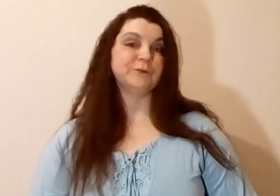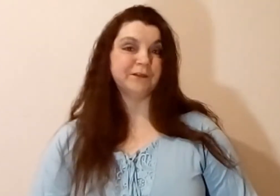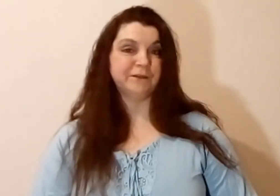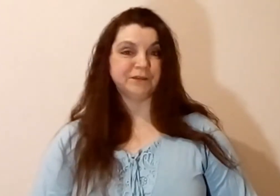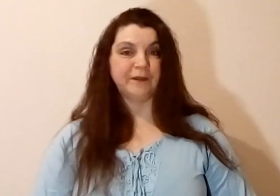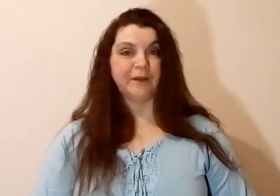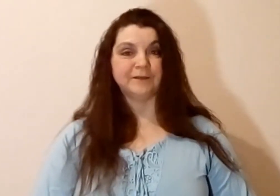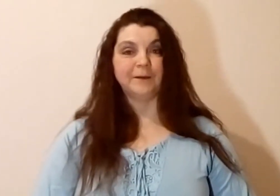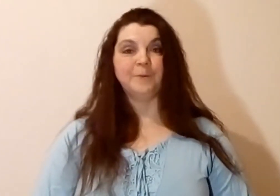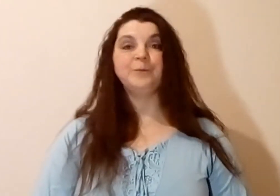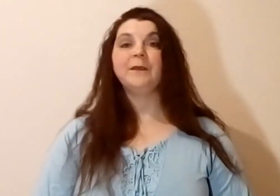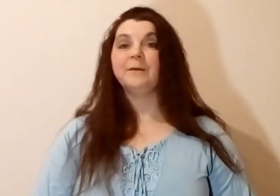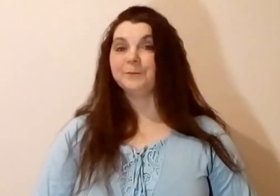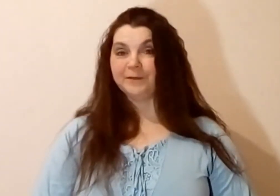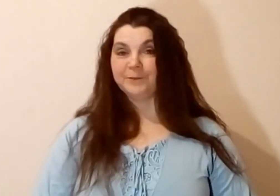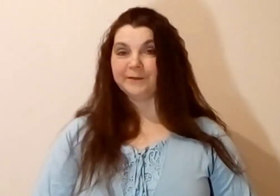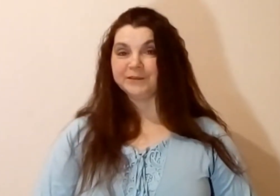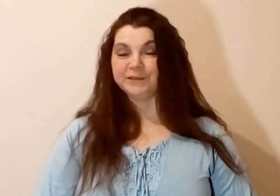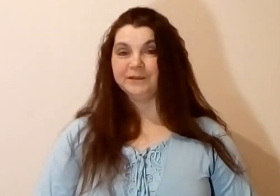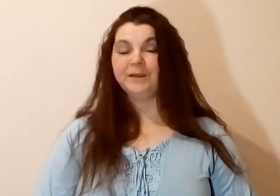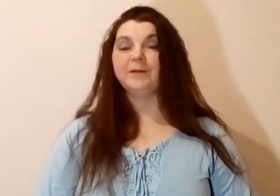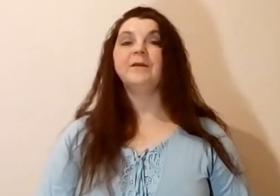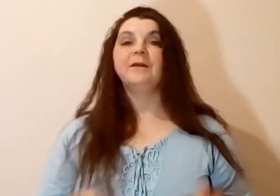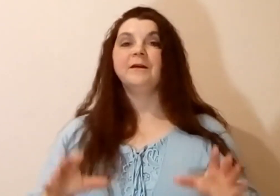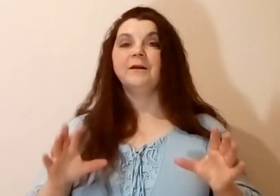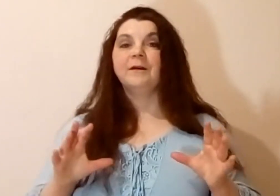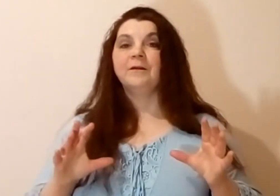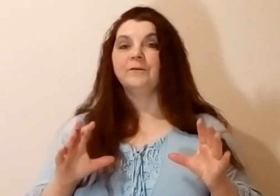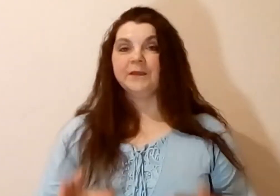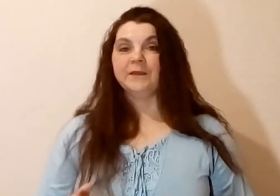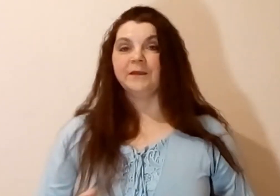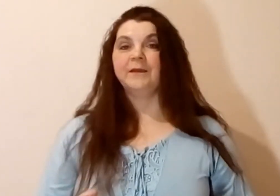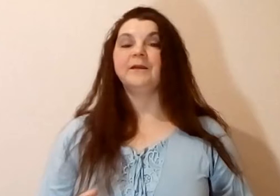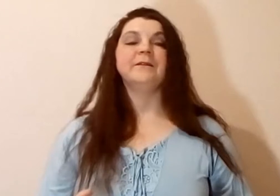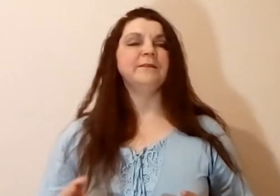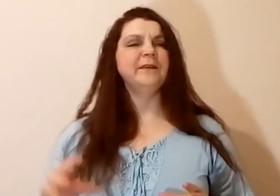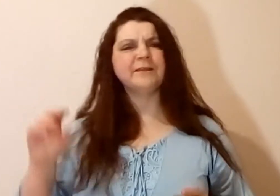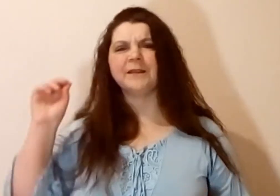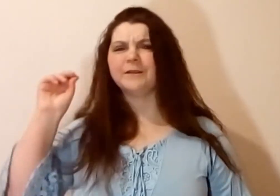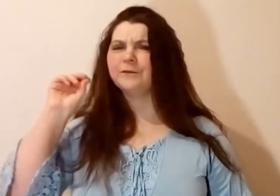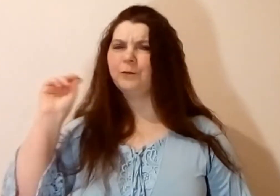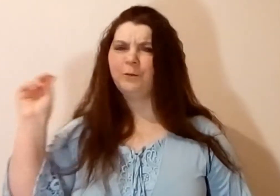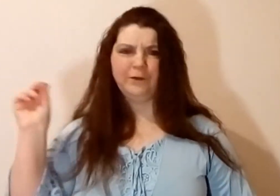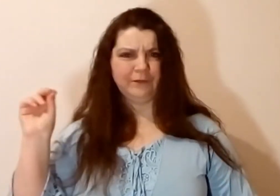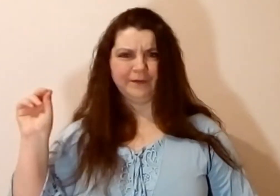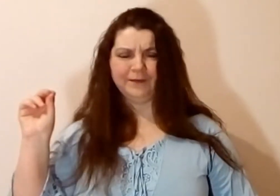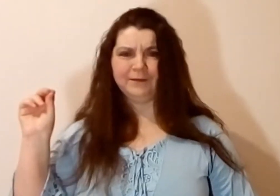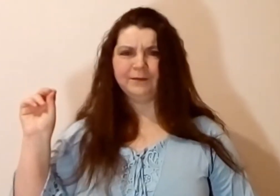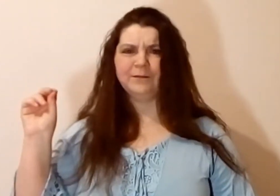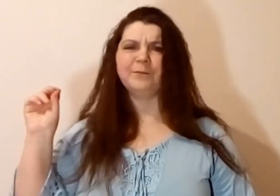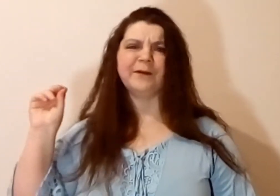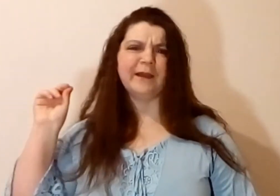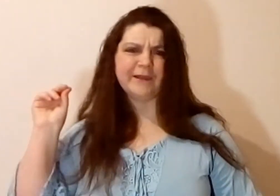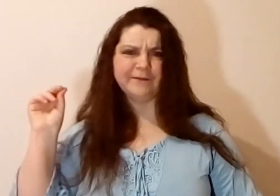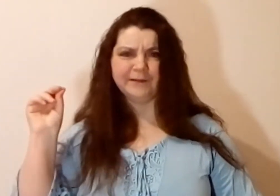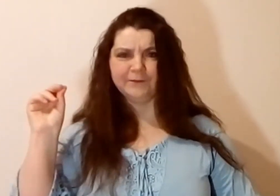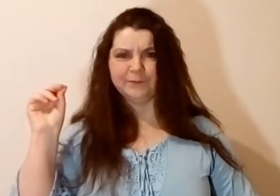уже дожидаются пять предложений, вы, не задумываясь, правильно вы